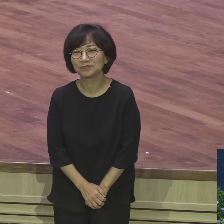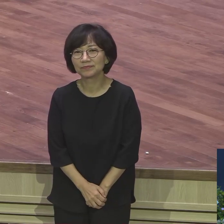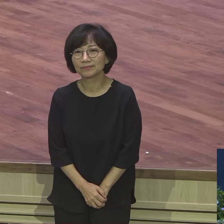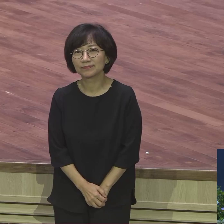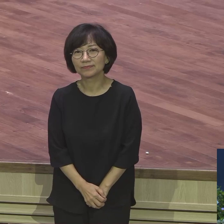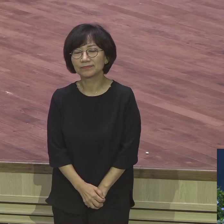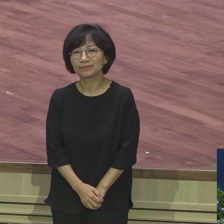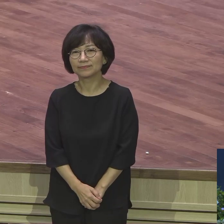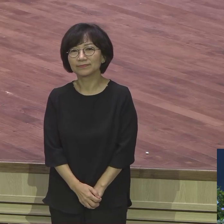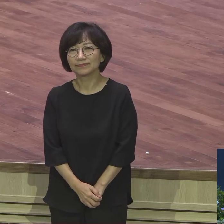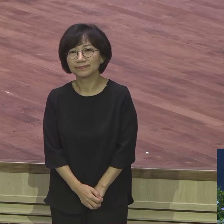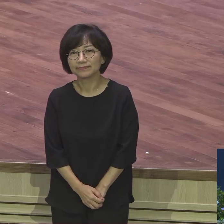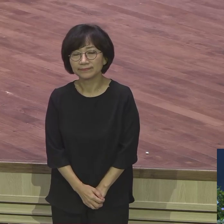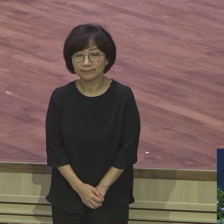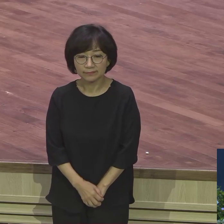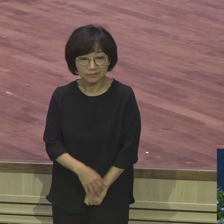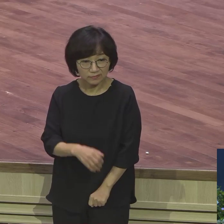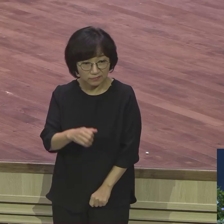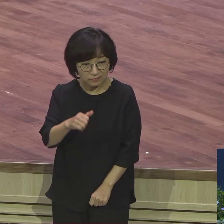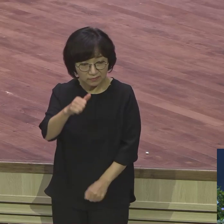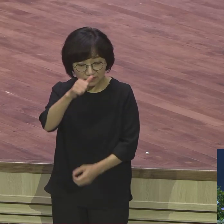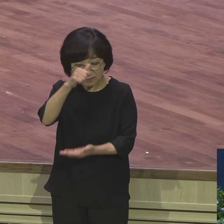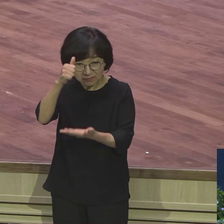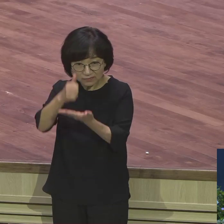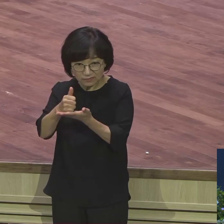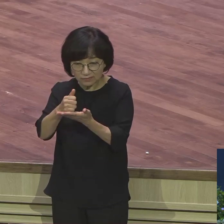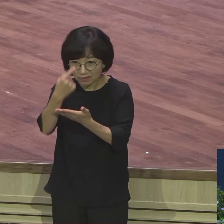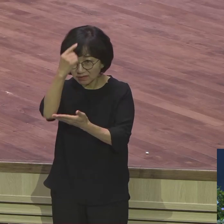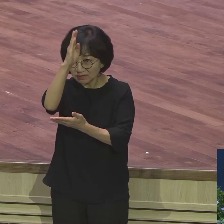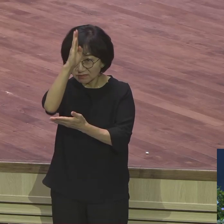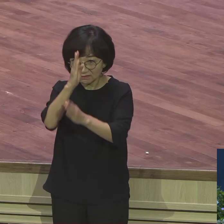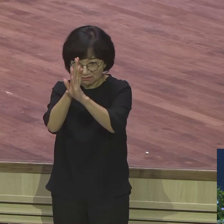기기 무슨 장로 완전 가짜지요